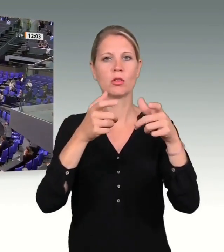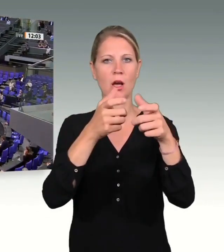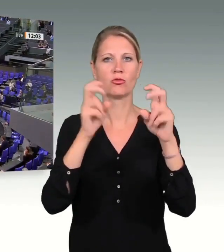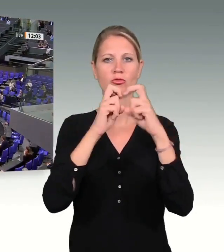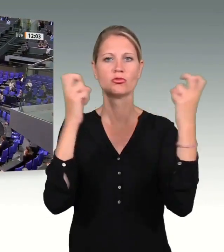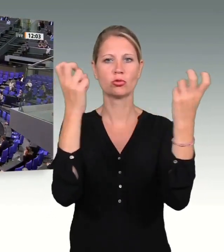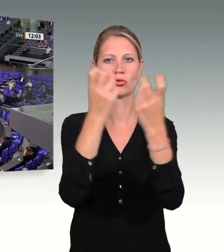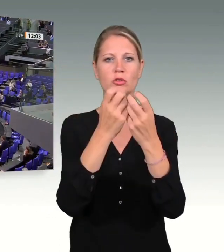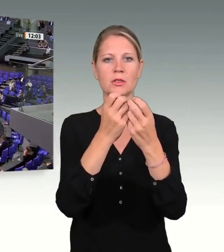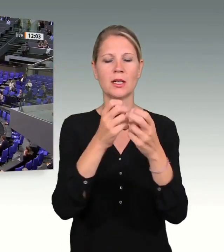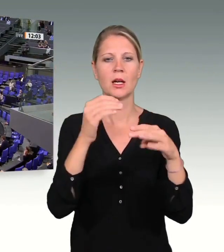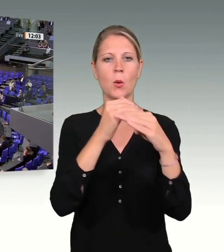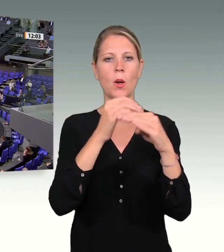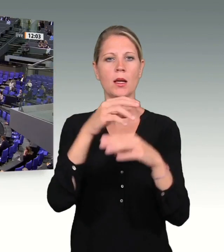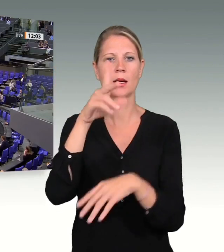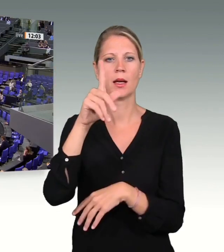-CSU.